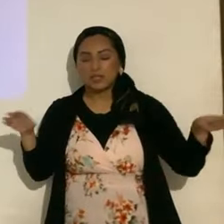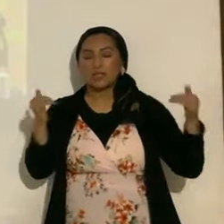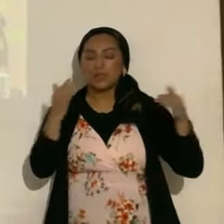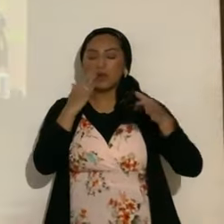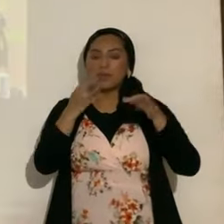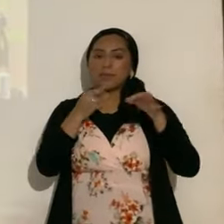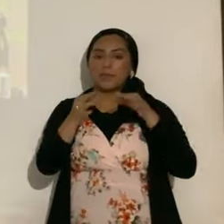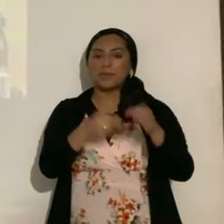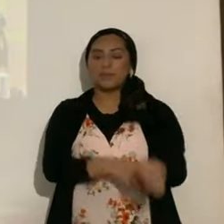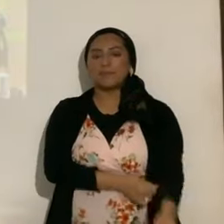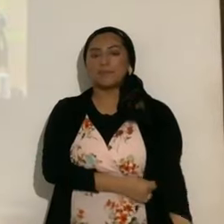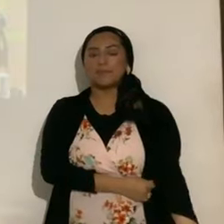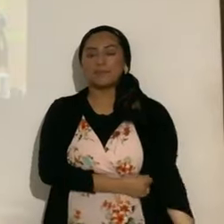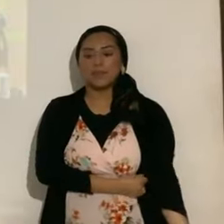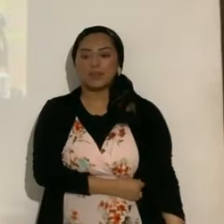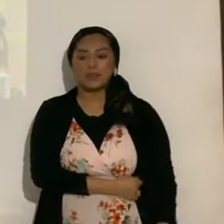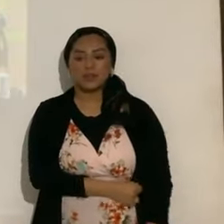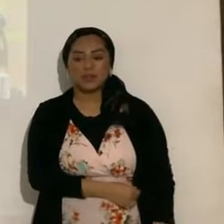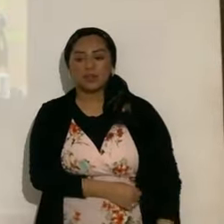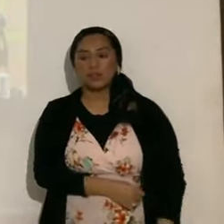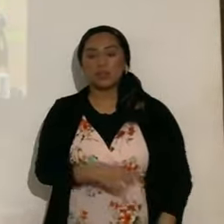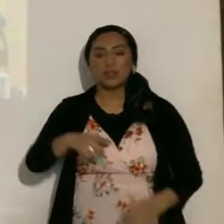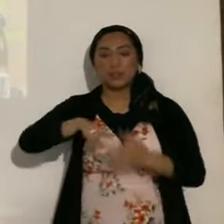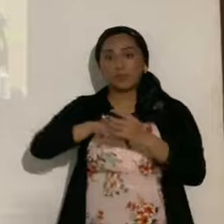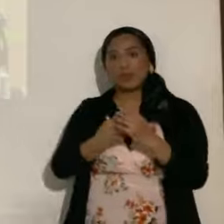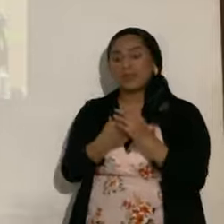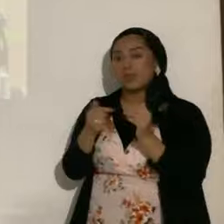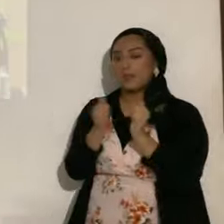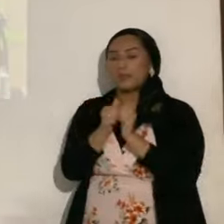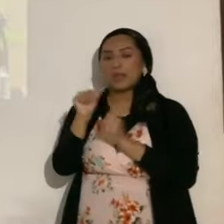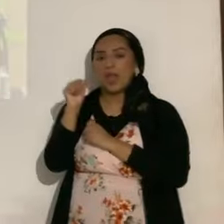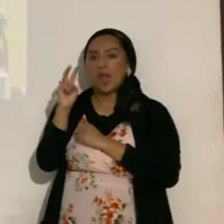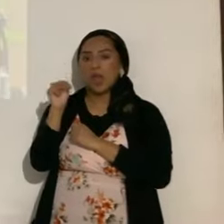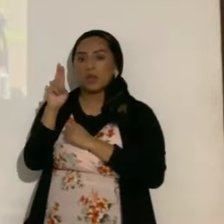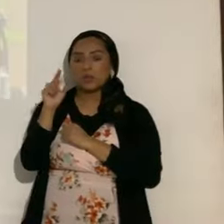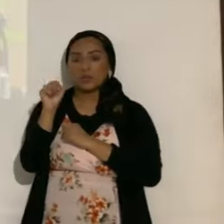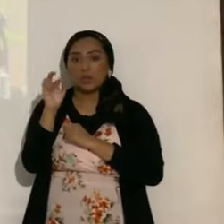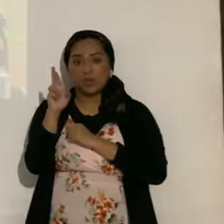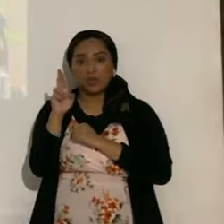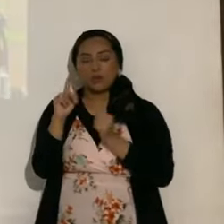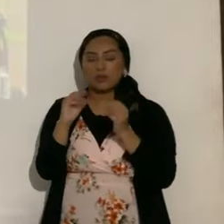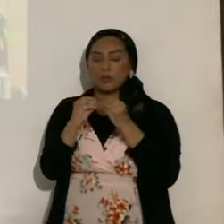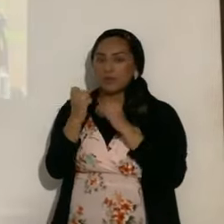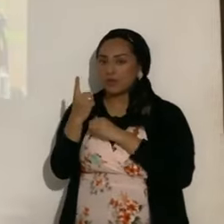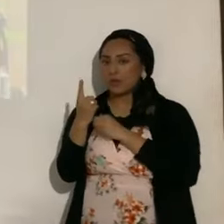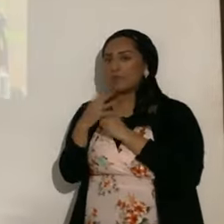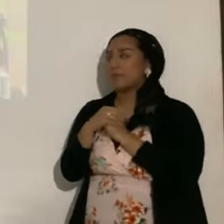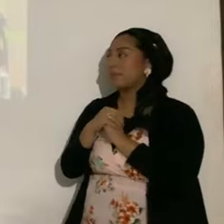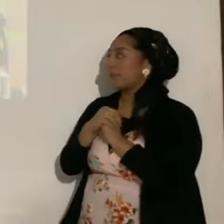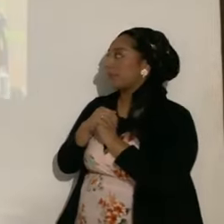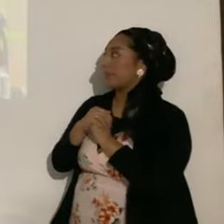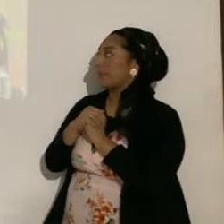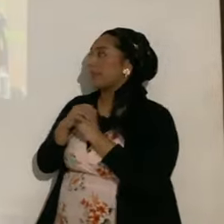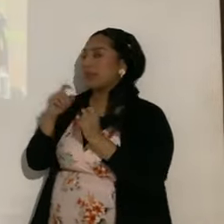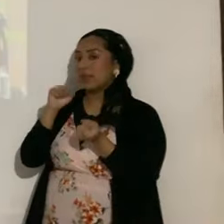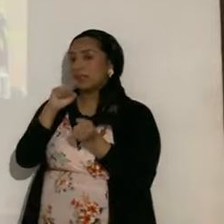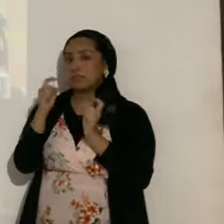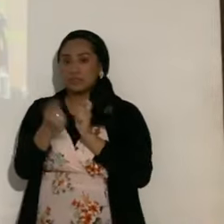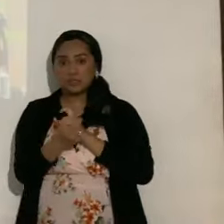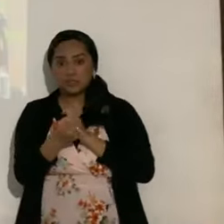perfecto, todo acaba, bueno, entonces inicia con un eclipse anular, número uno, que va a cambiar a medida, que la sombra de